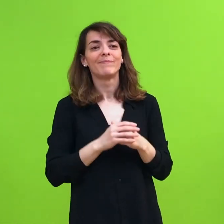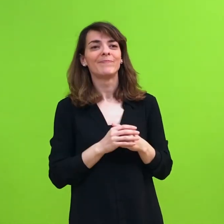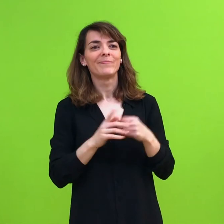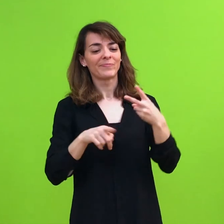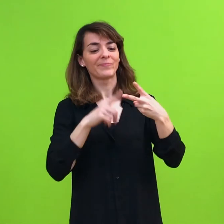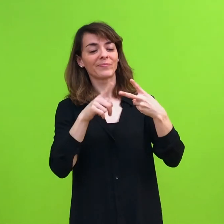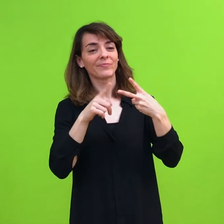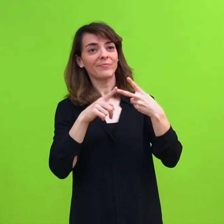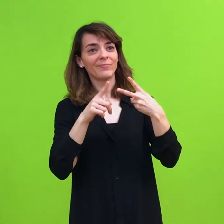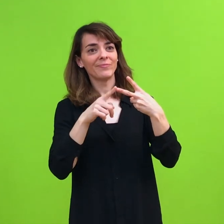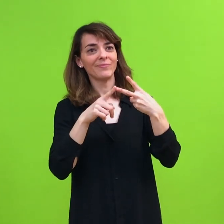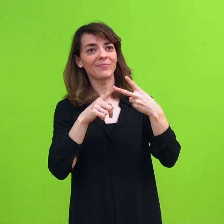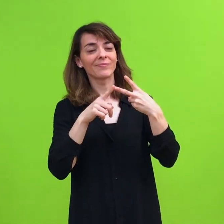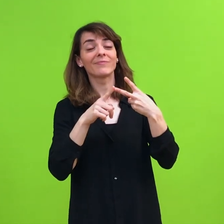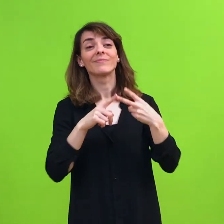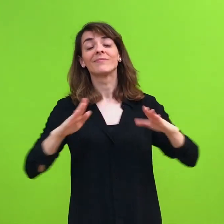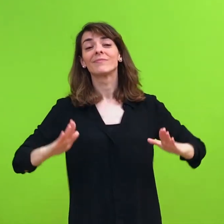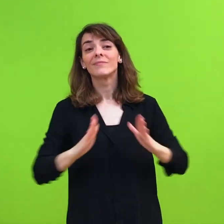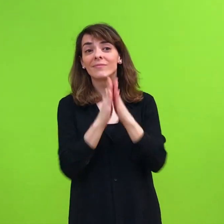Y la ermita de Nuestra Señora de las Vacas.